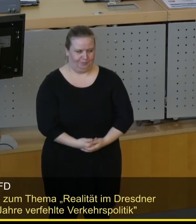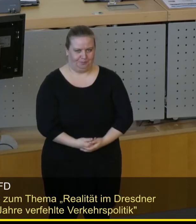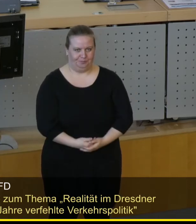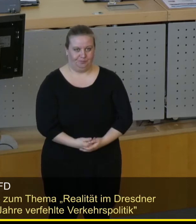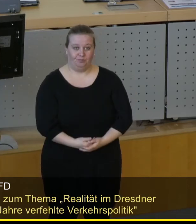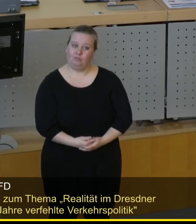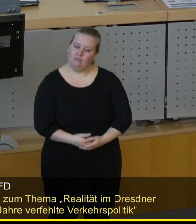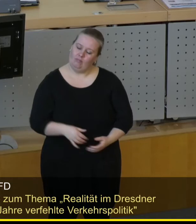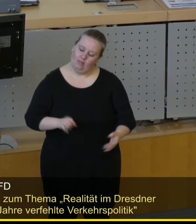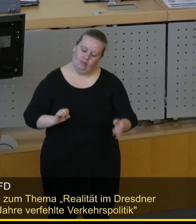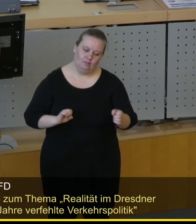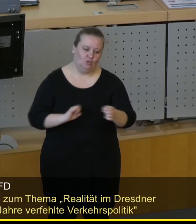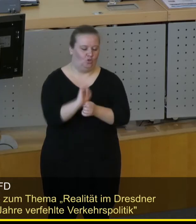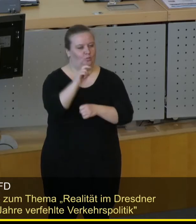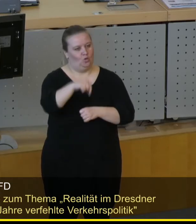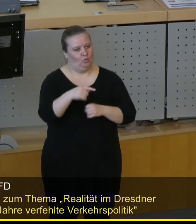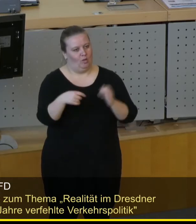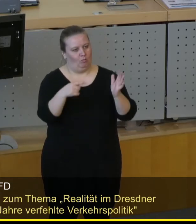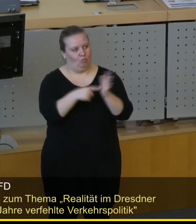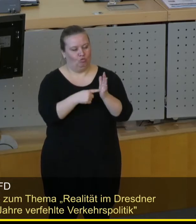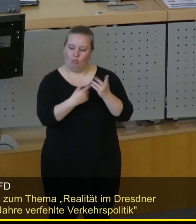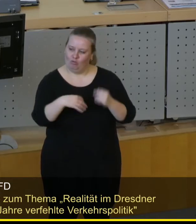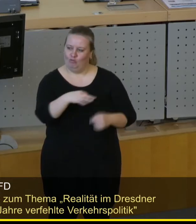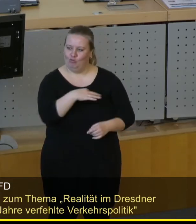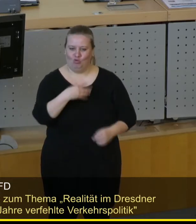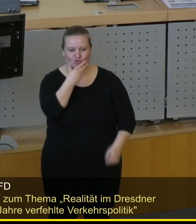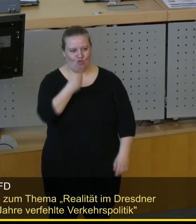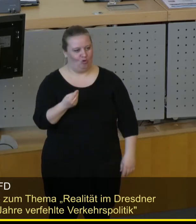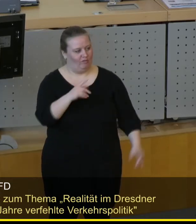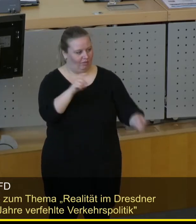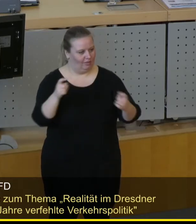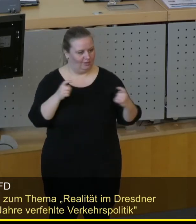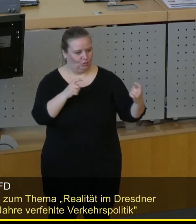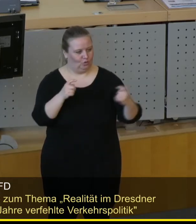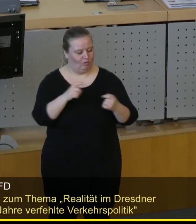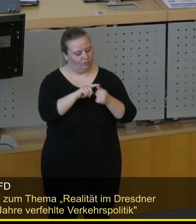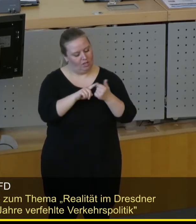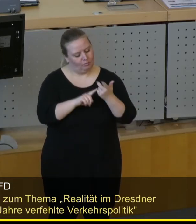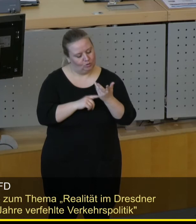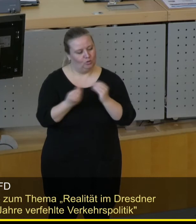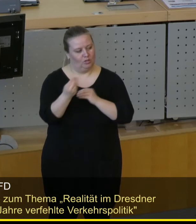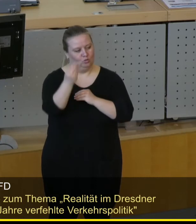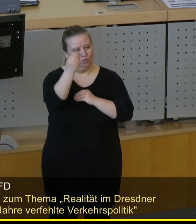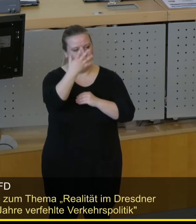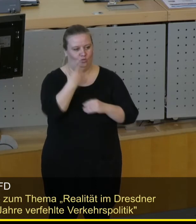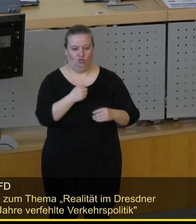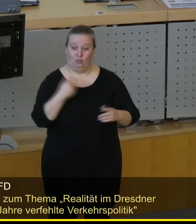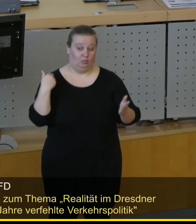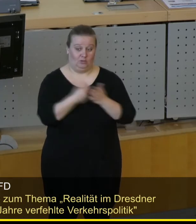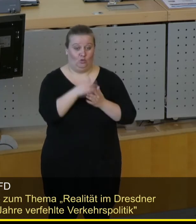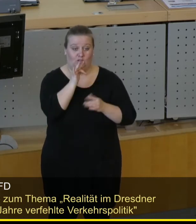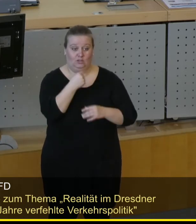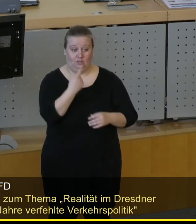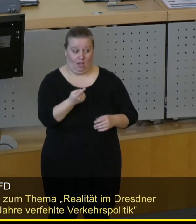Und trotzdem haben wir heute diesen Punkt und ich finde es auch trotzdem sehr gut, wenn wir darüber reden, weil ich habe einiges noch anzusprechen, was so noch nicht gesagt